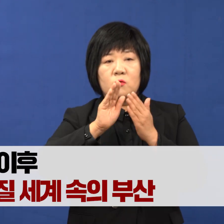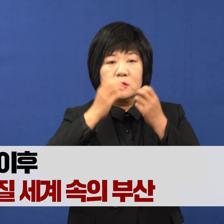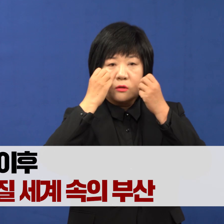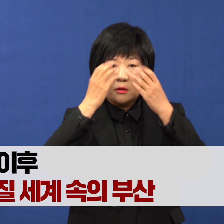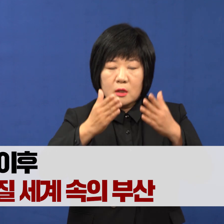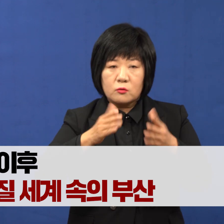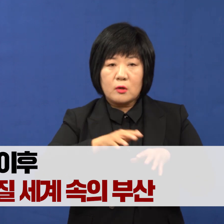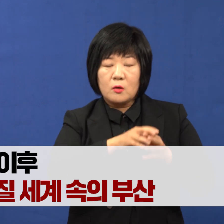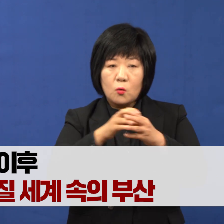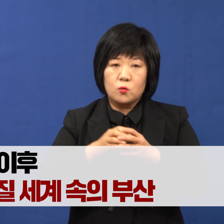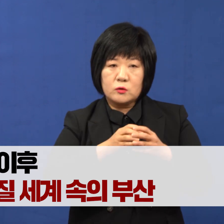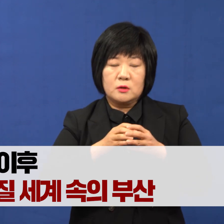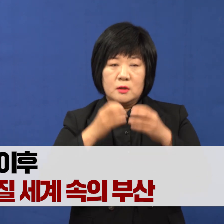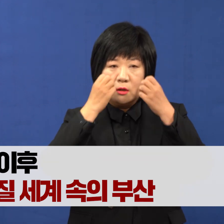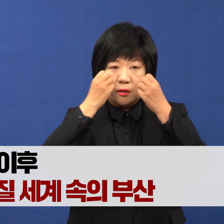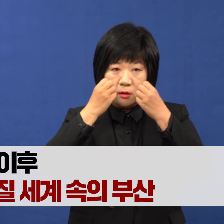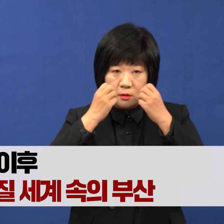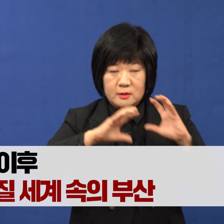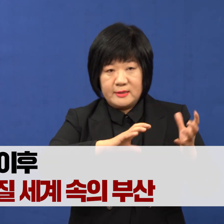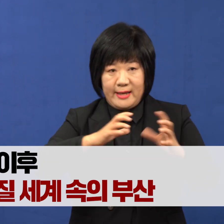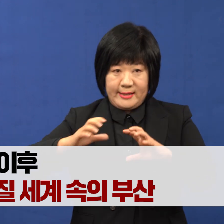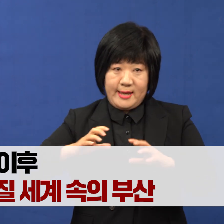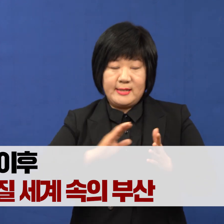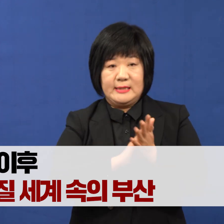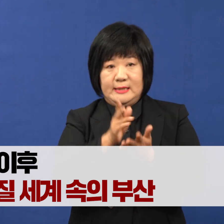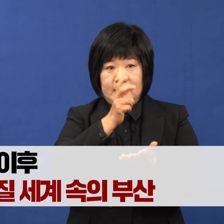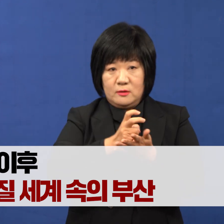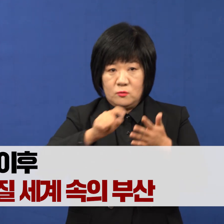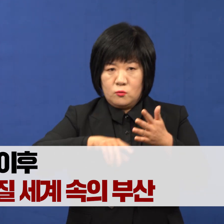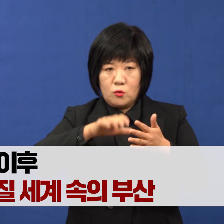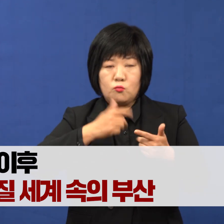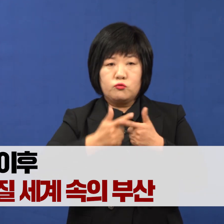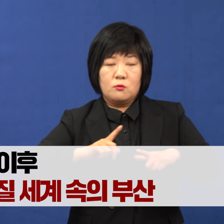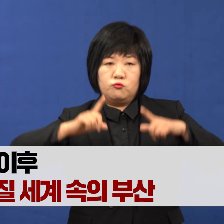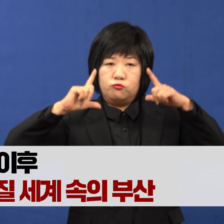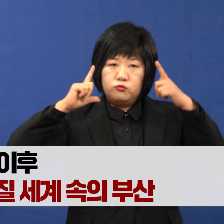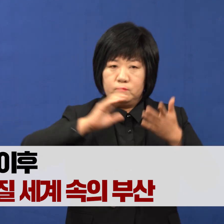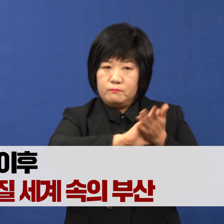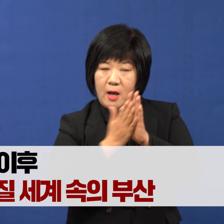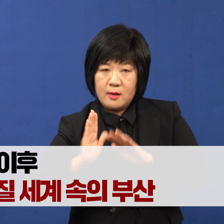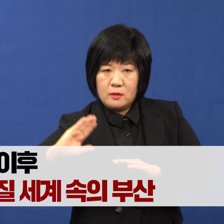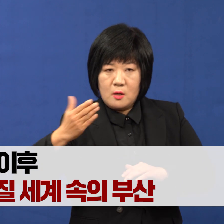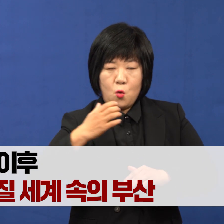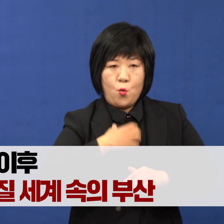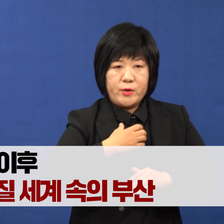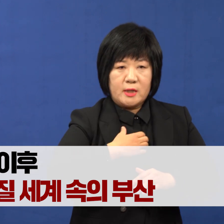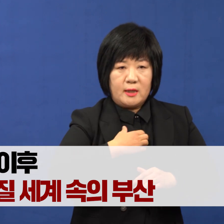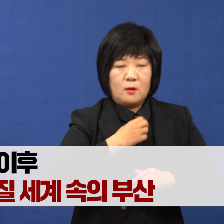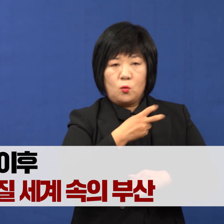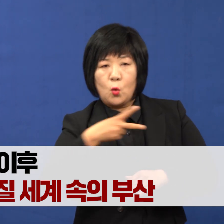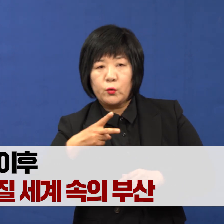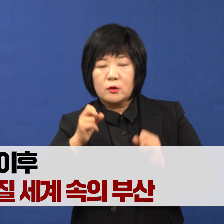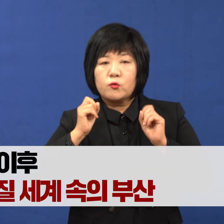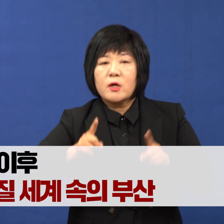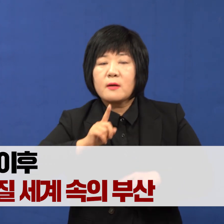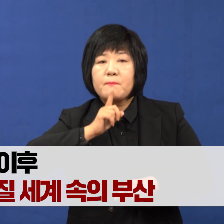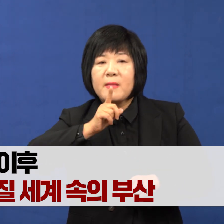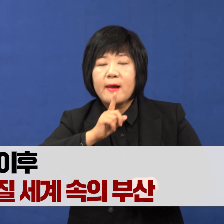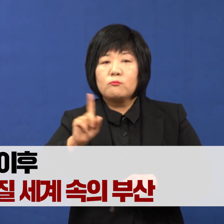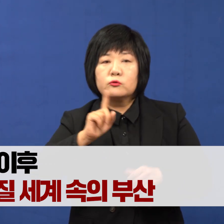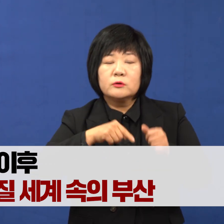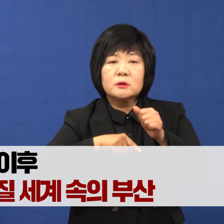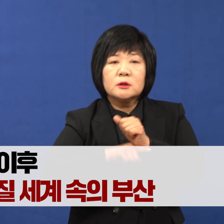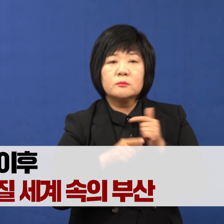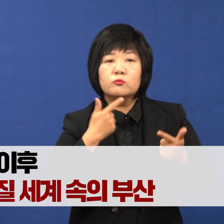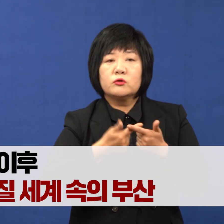구축되는 세계 질서 속에서 부산의 위상은 달라질 것입니다. 위기가 기회라는 말이 무엇인지 부산이